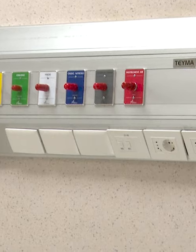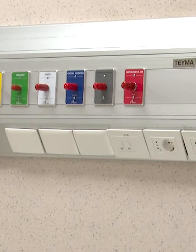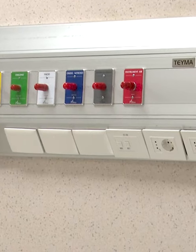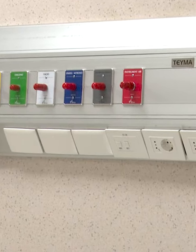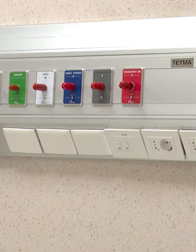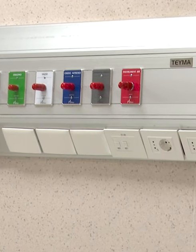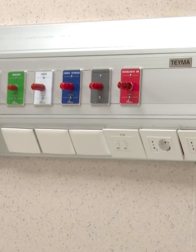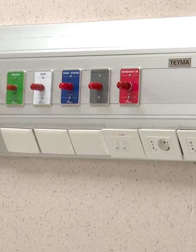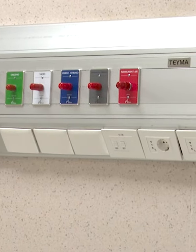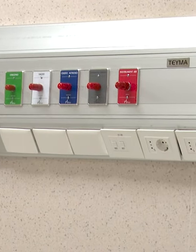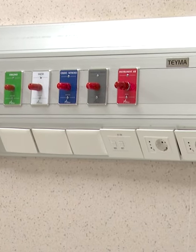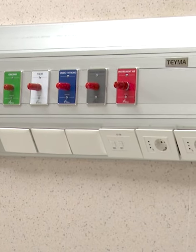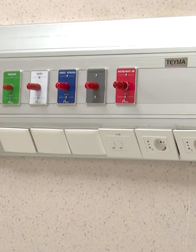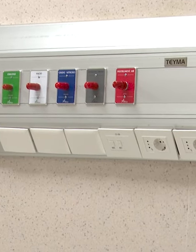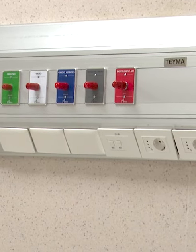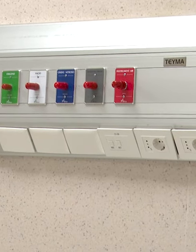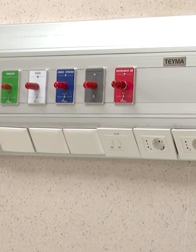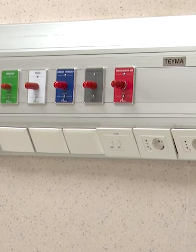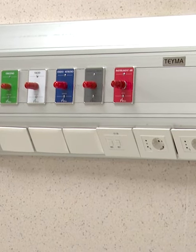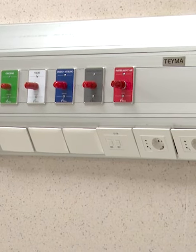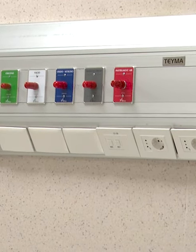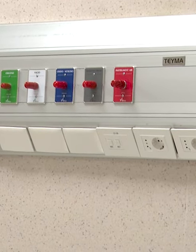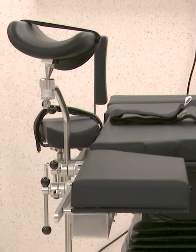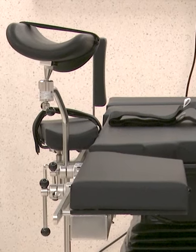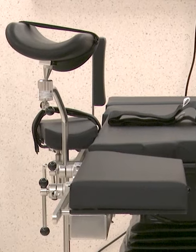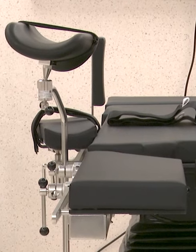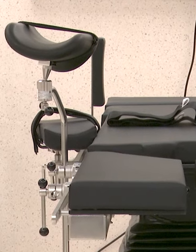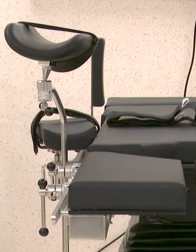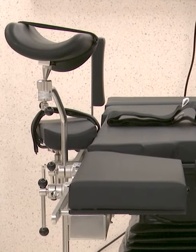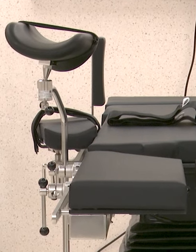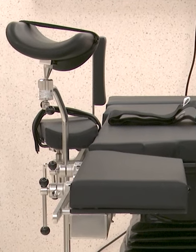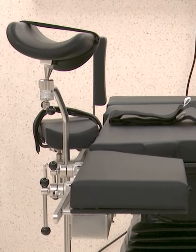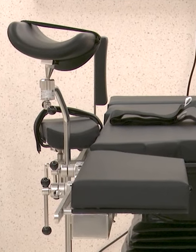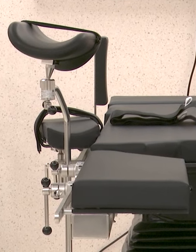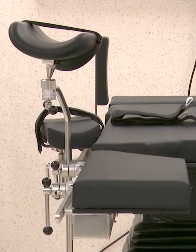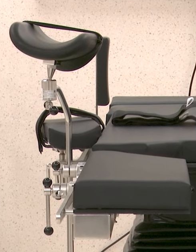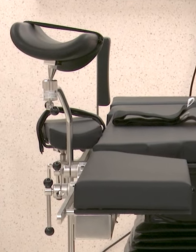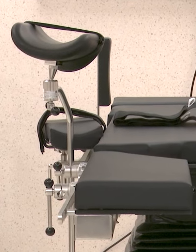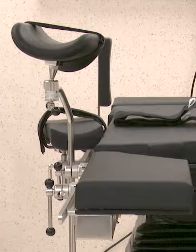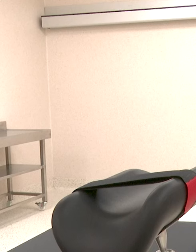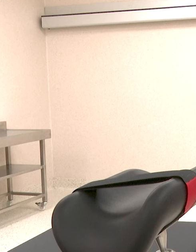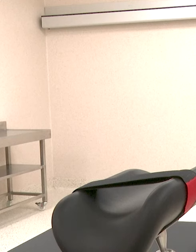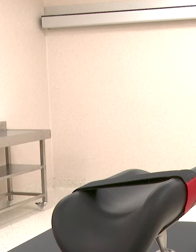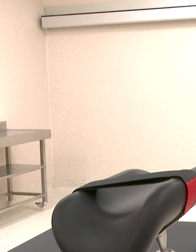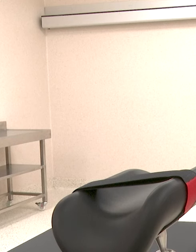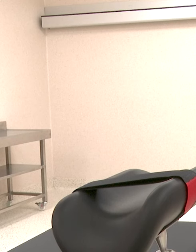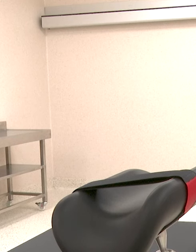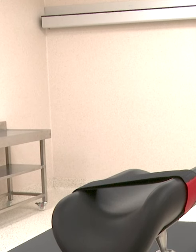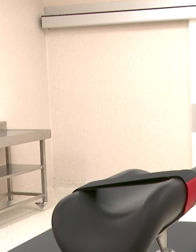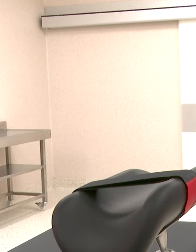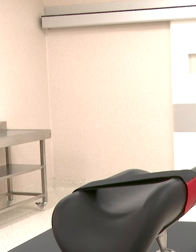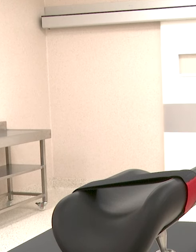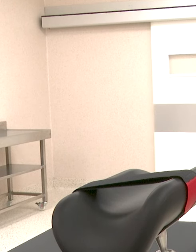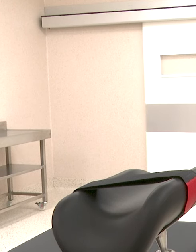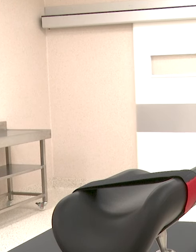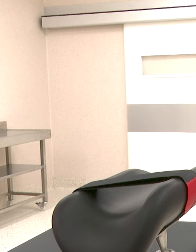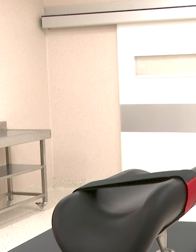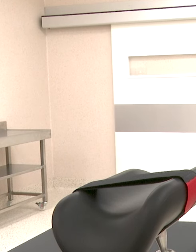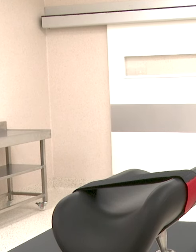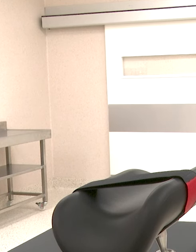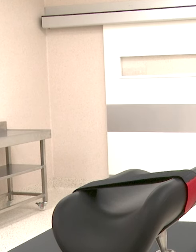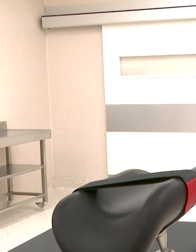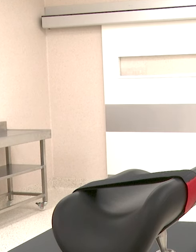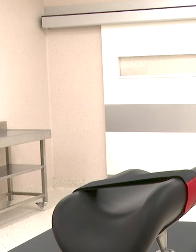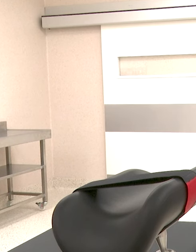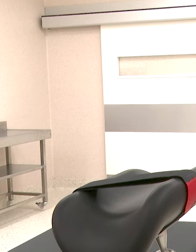remodelación del 100% de todo el centro de salud como así también de la base de SAME 105. Y hemos